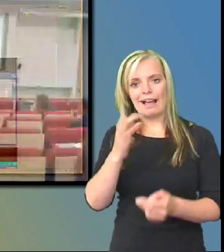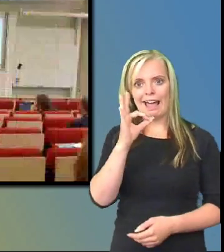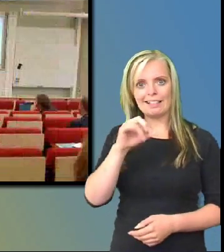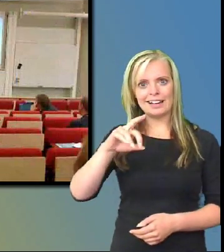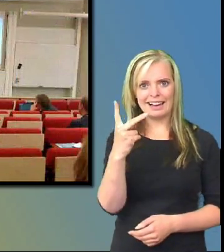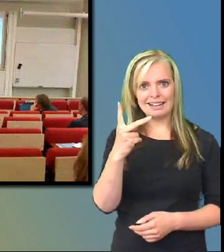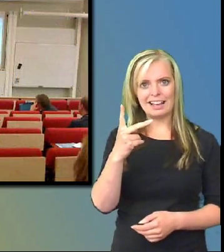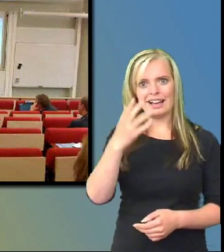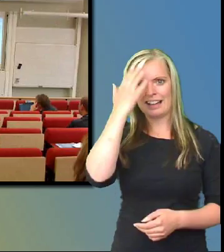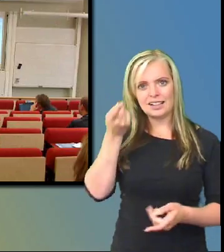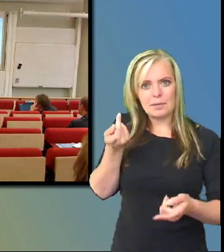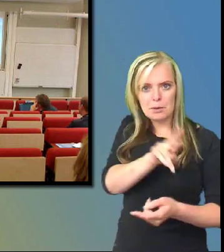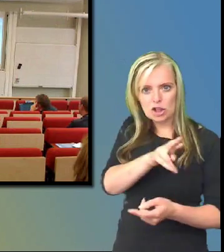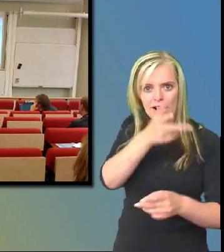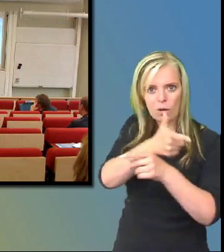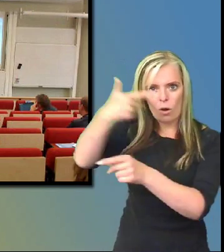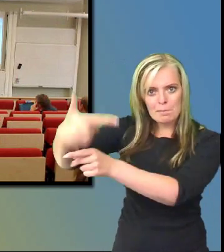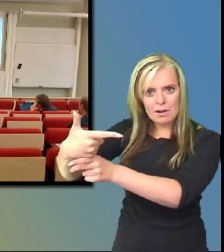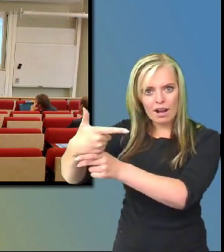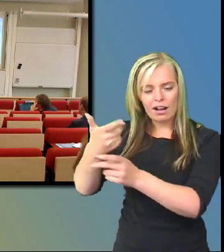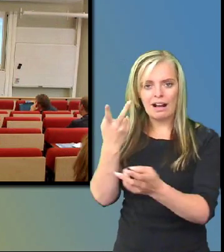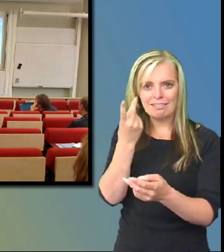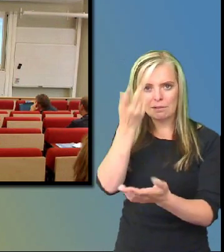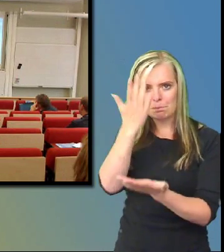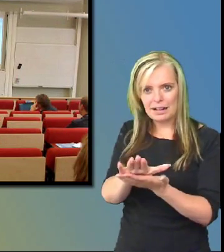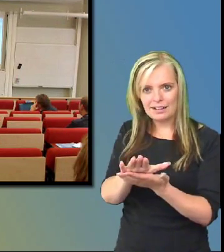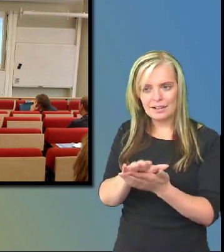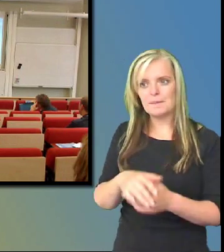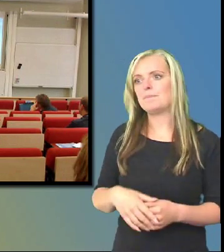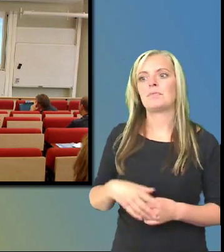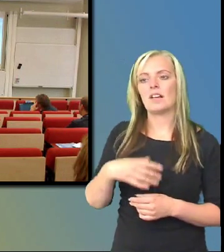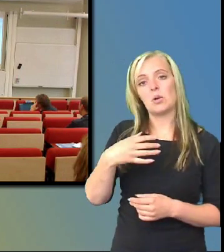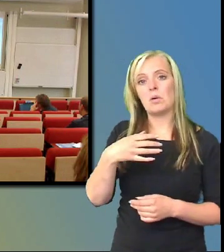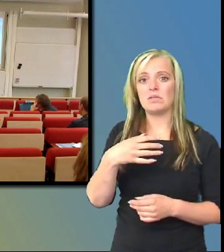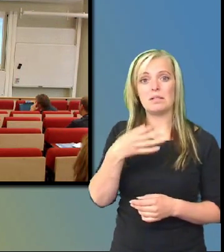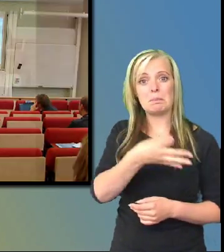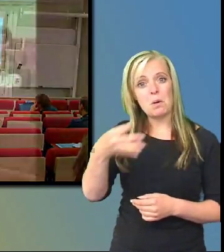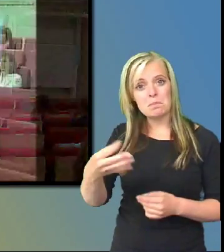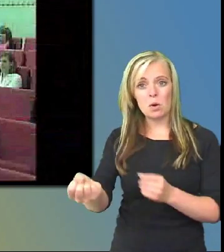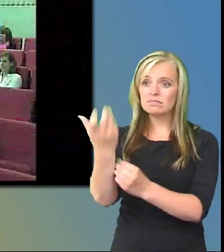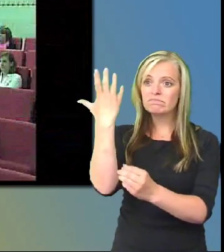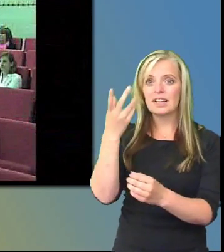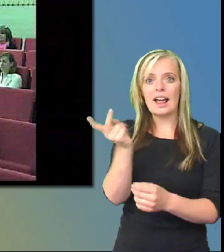kombinationen när jag står och partar till en powerpoint. Han kan ta in en publikbild. Och någon annan kamera.